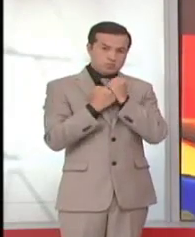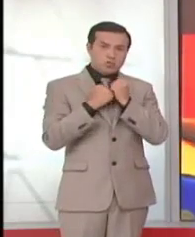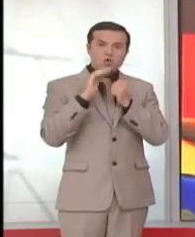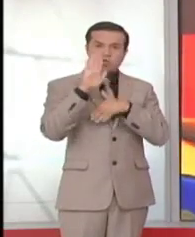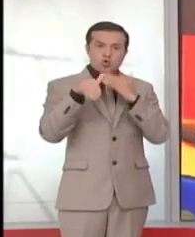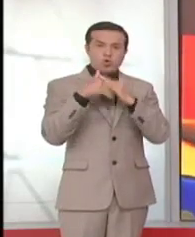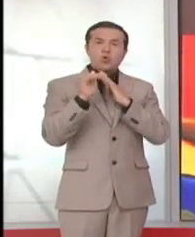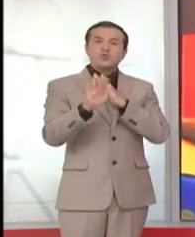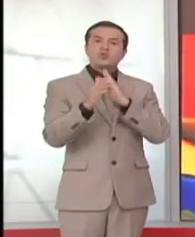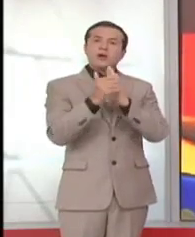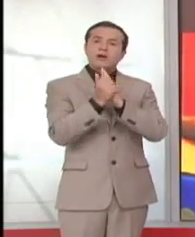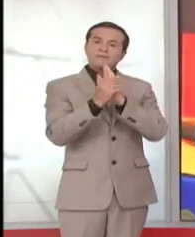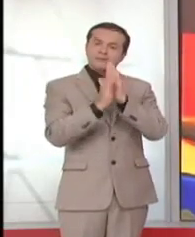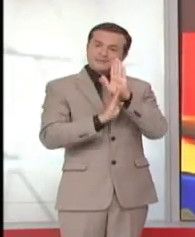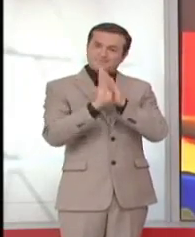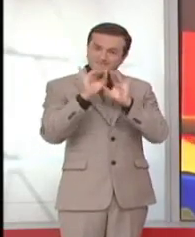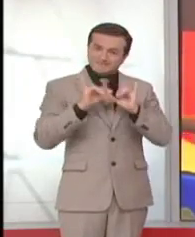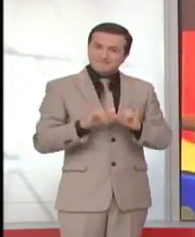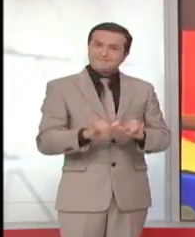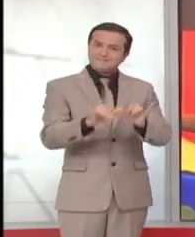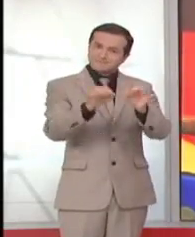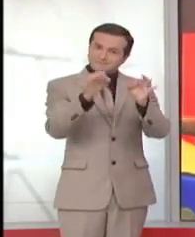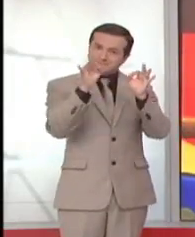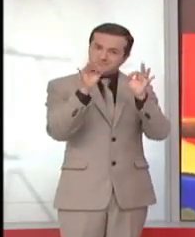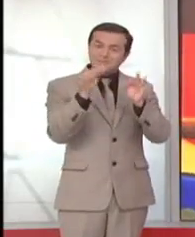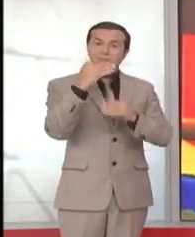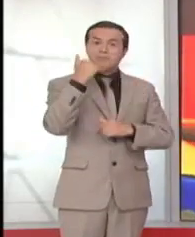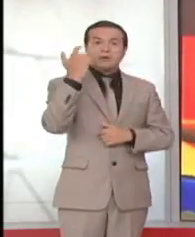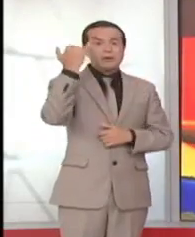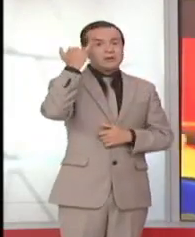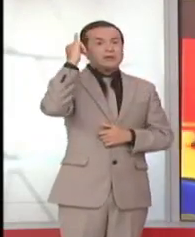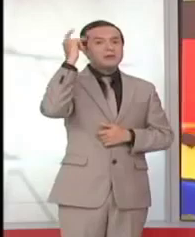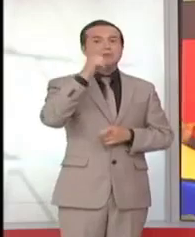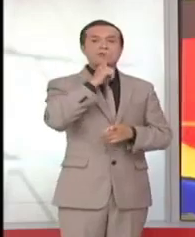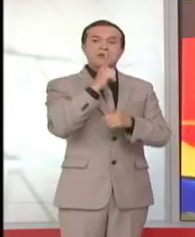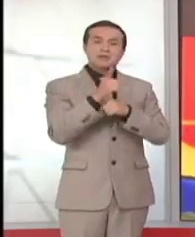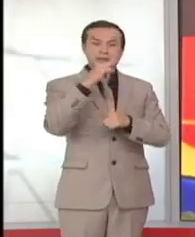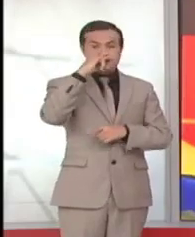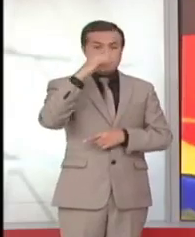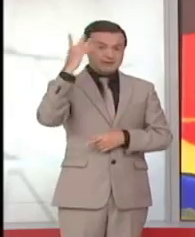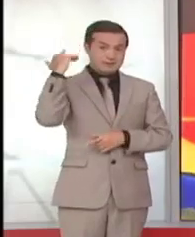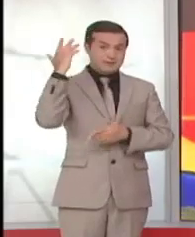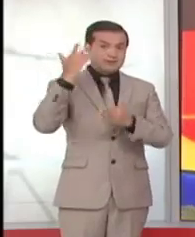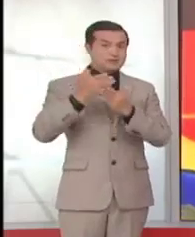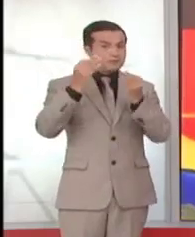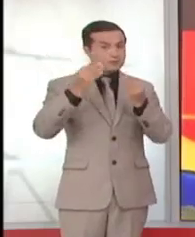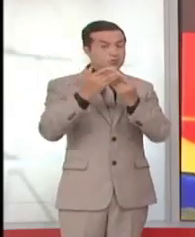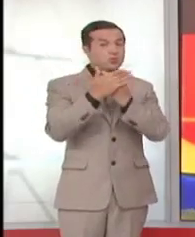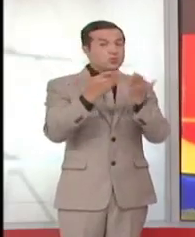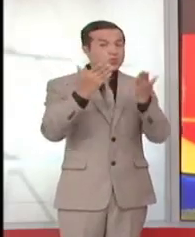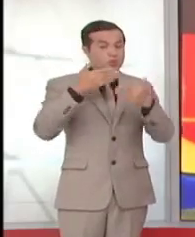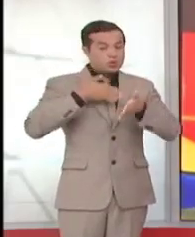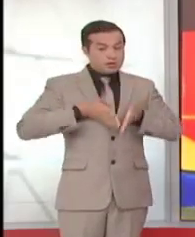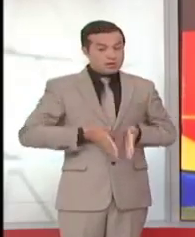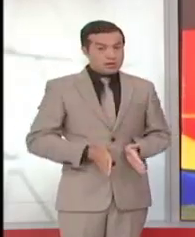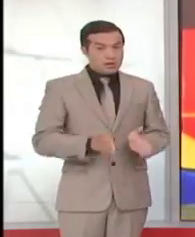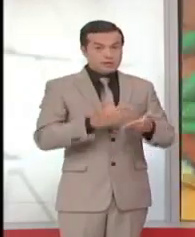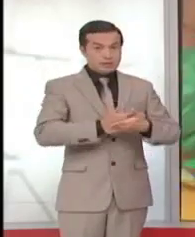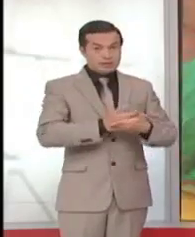habilidades que el niño pueda tener. Y qué mejor realizarlo desde pequeños, desde que ellos nacen, desde los cero meses. La mayoría